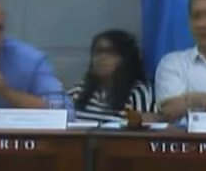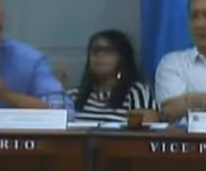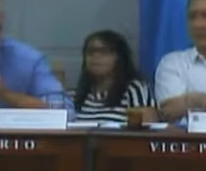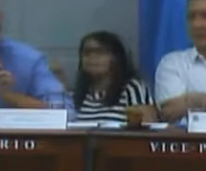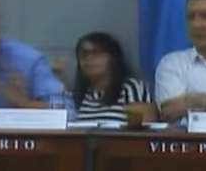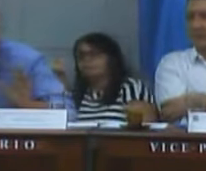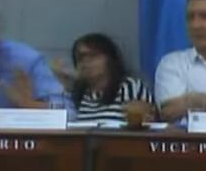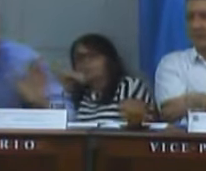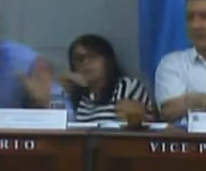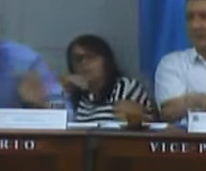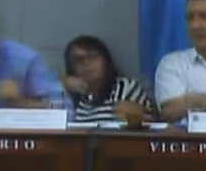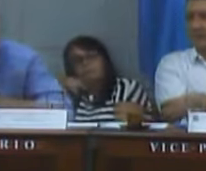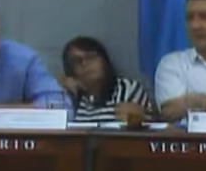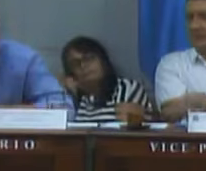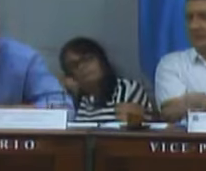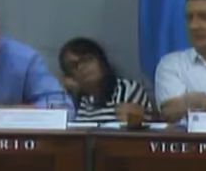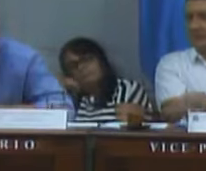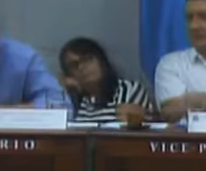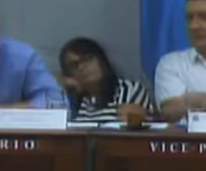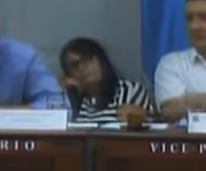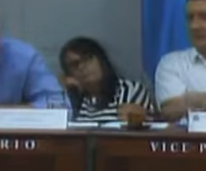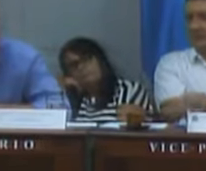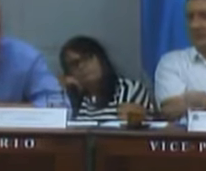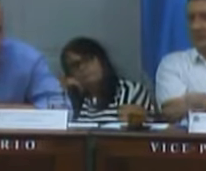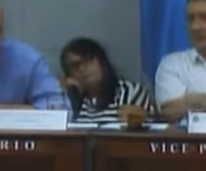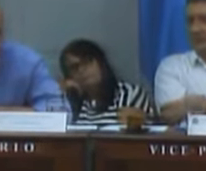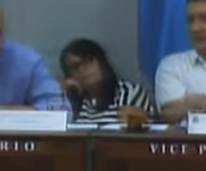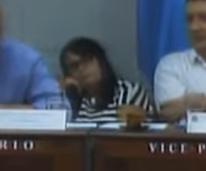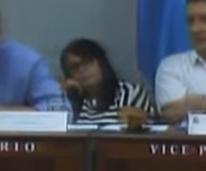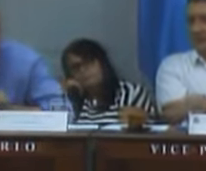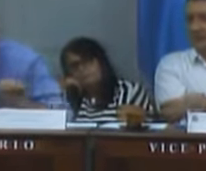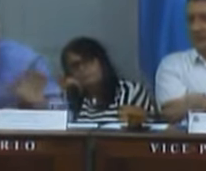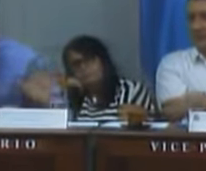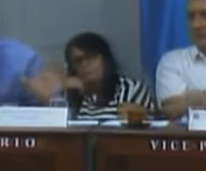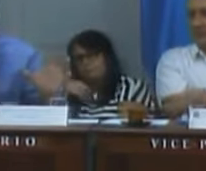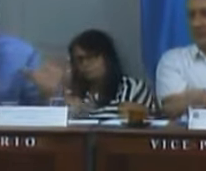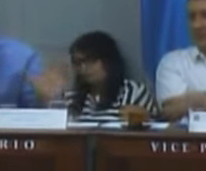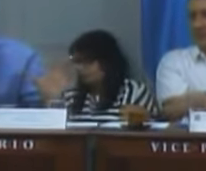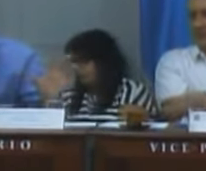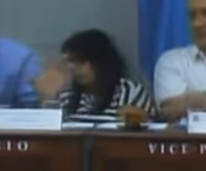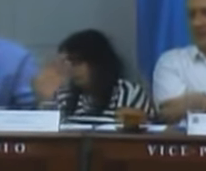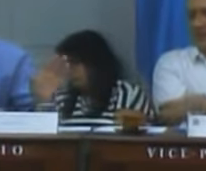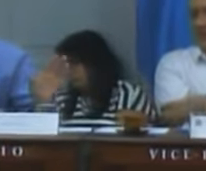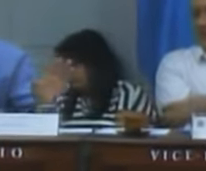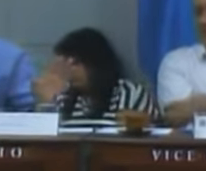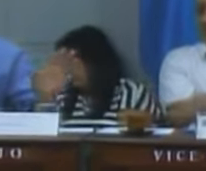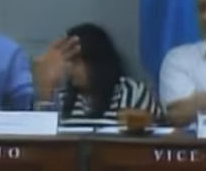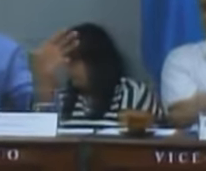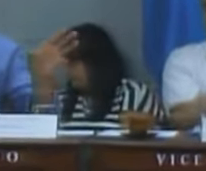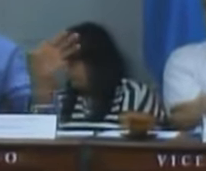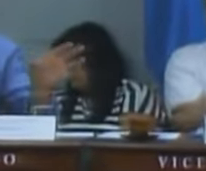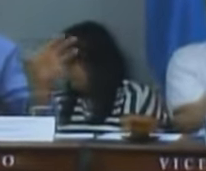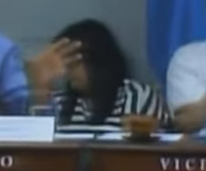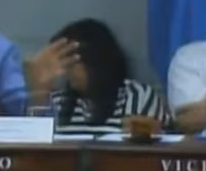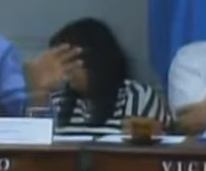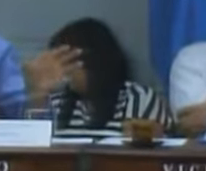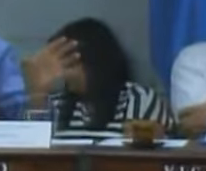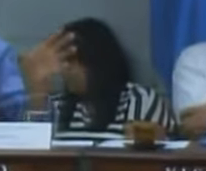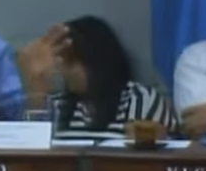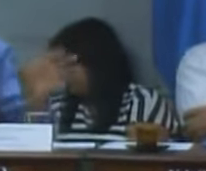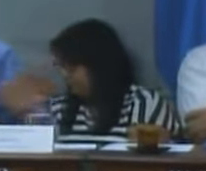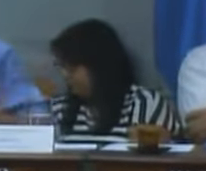eu quero me ater ao pedido da vereadora Michele e vou me ater ao que a vossa excelência colocou aí